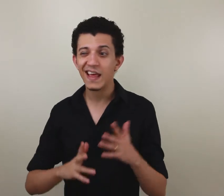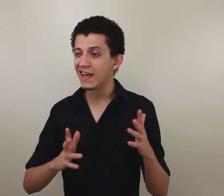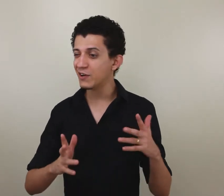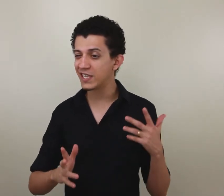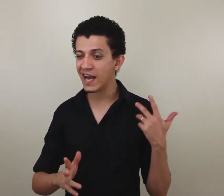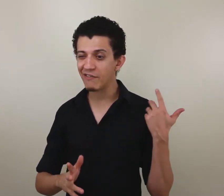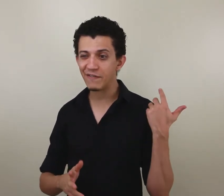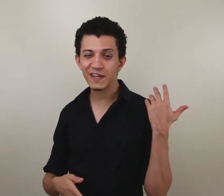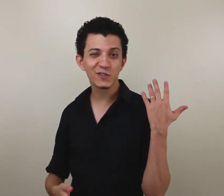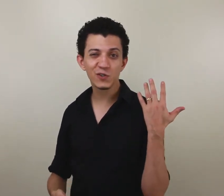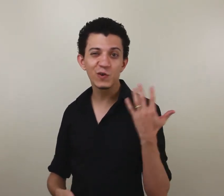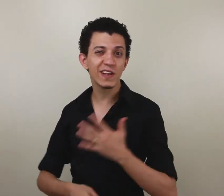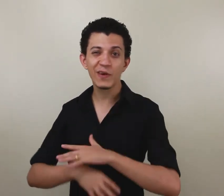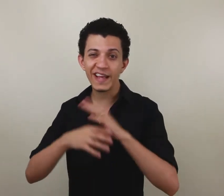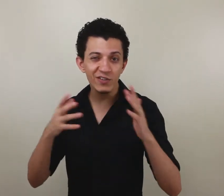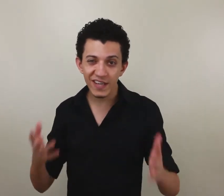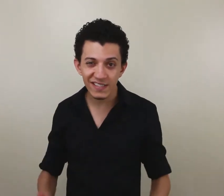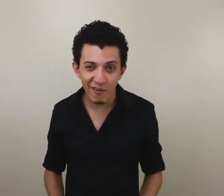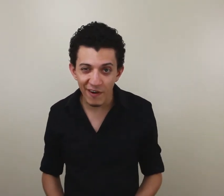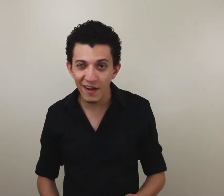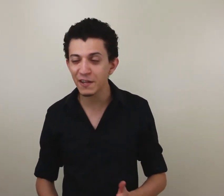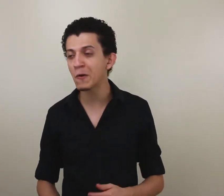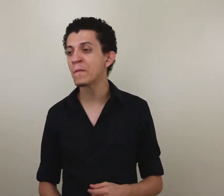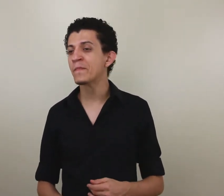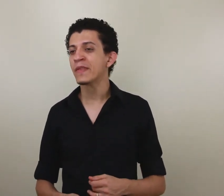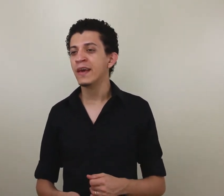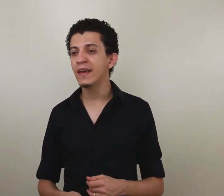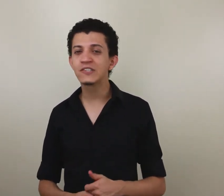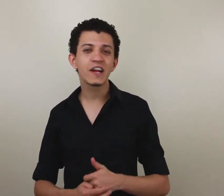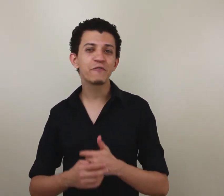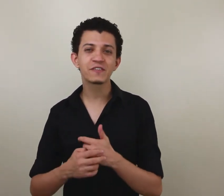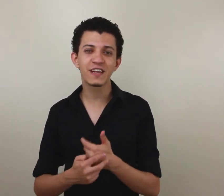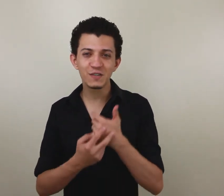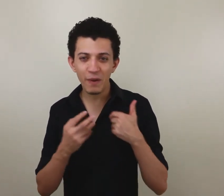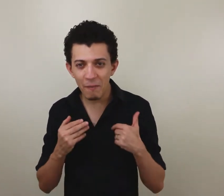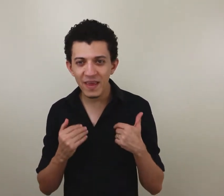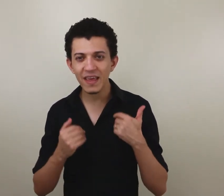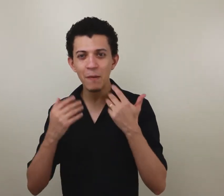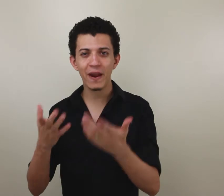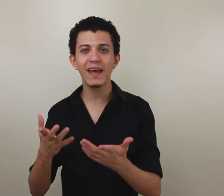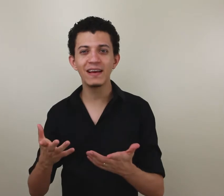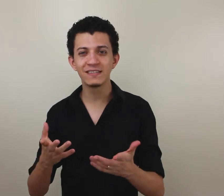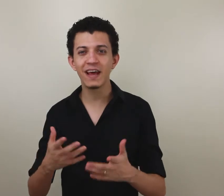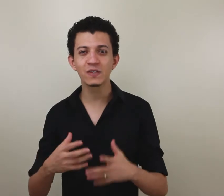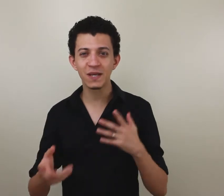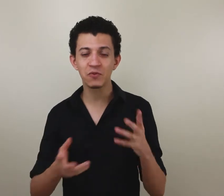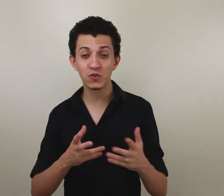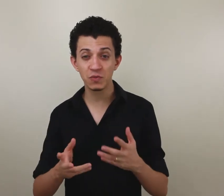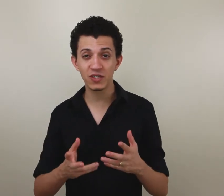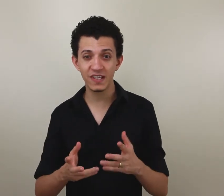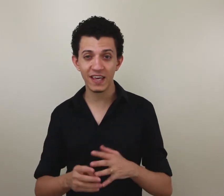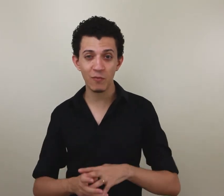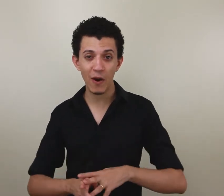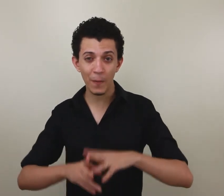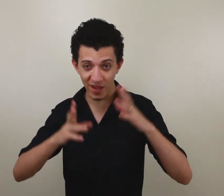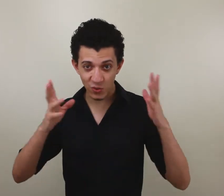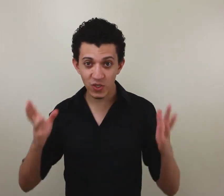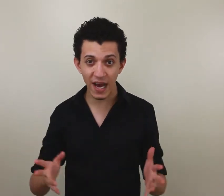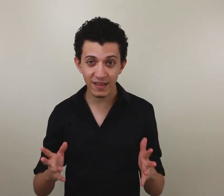eu chegava na frente dos surdos e não entendia o eles estavam falando, e isso era frustrante para mim e para eles. Eu sempre costumo dizer que o maior prejudicado